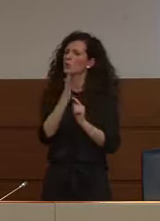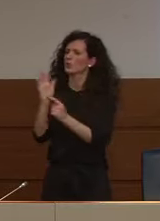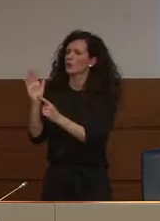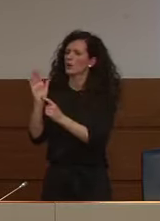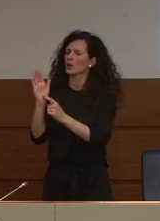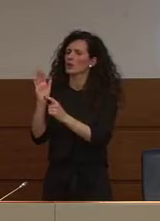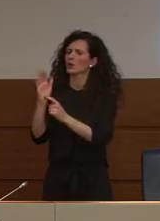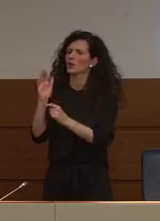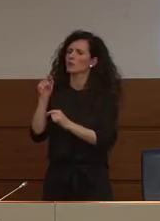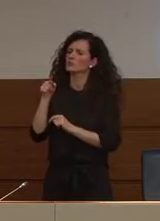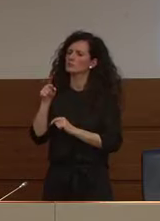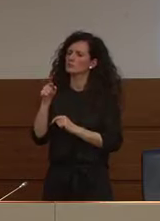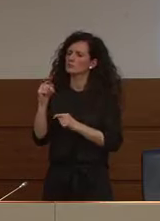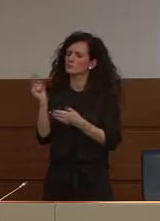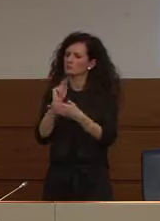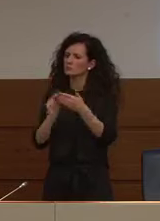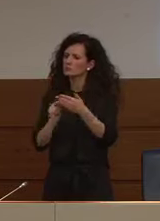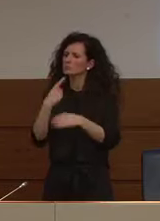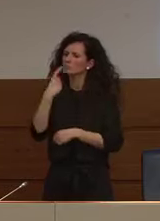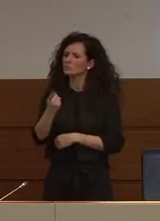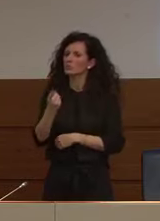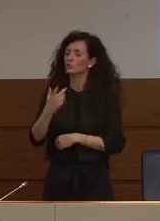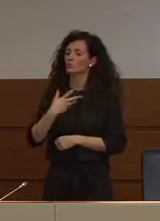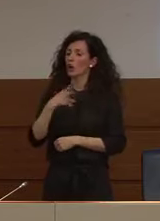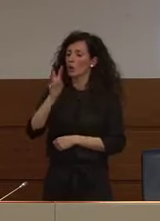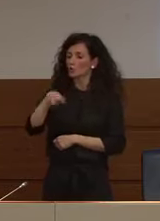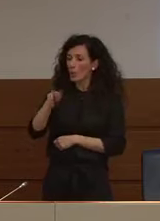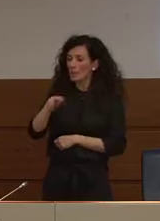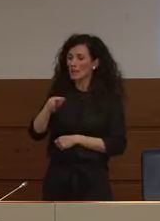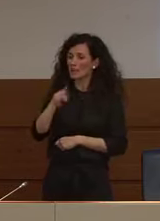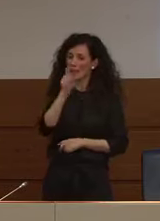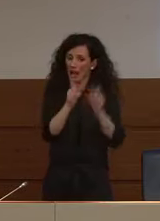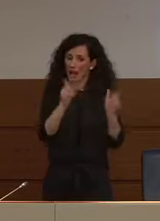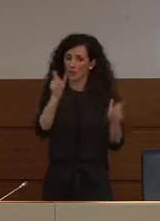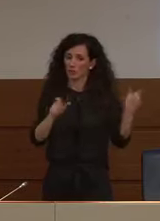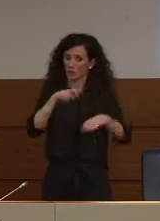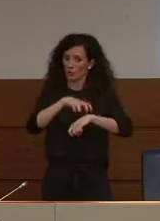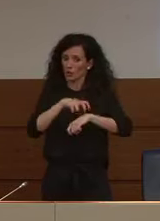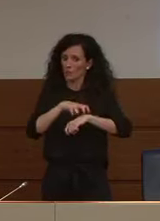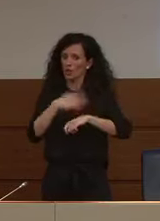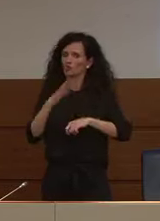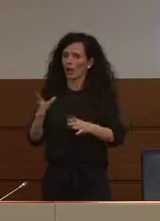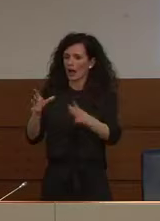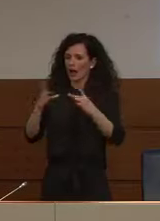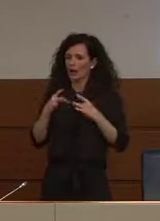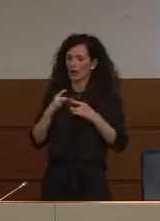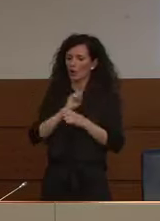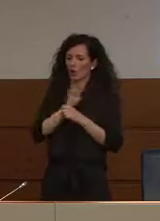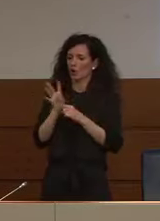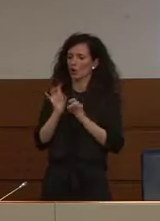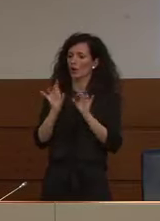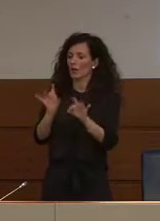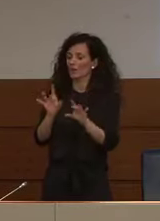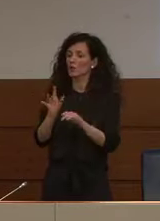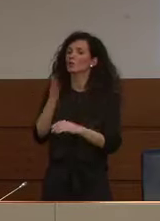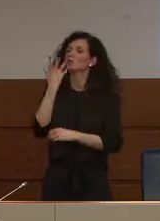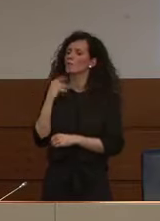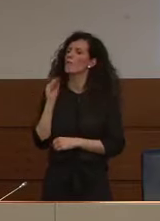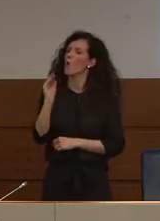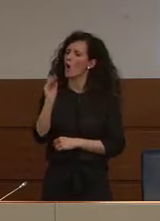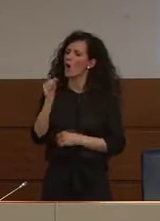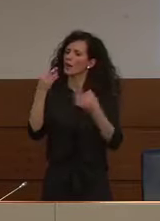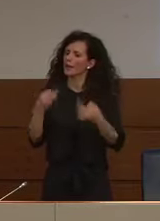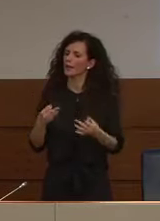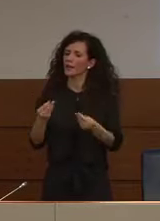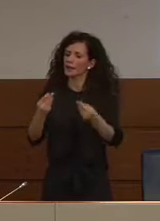ci sono già duemila sanitari che hanno contratto coronavirus e quindi chiedono le protezioni individuali anche